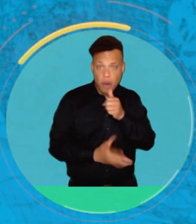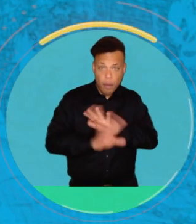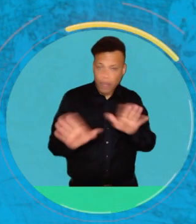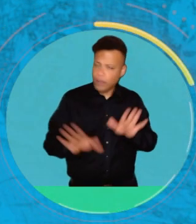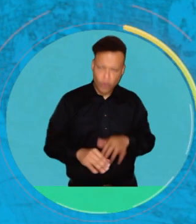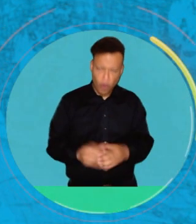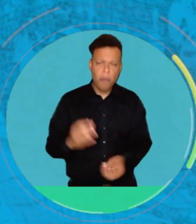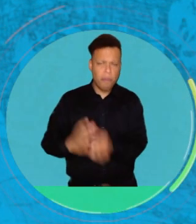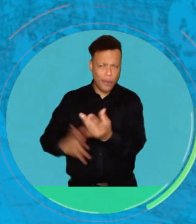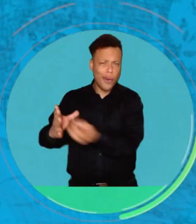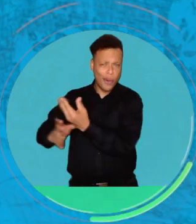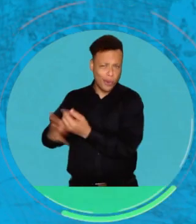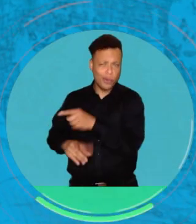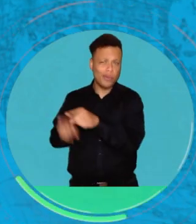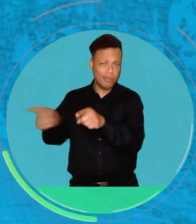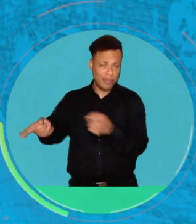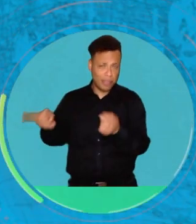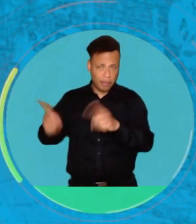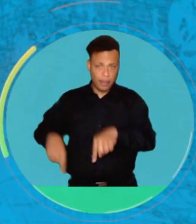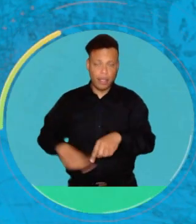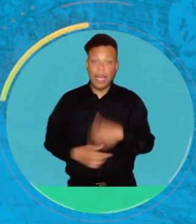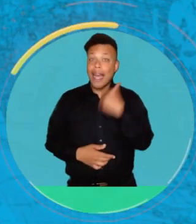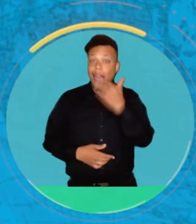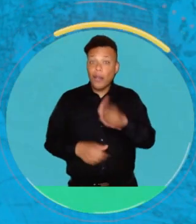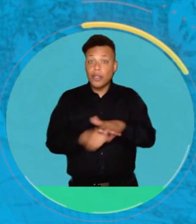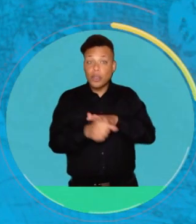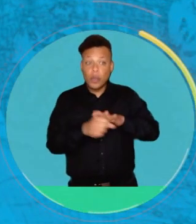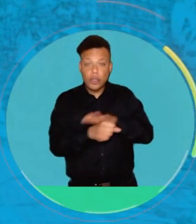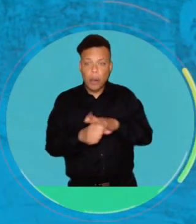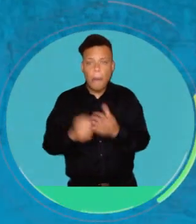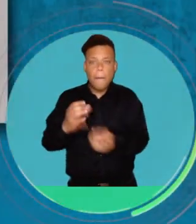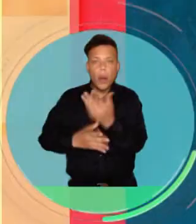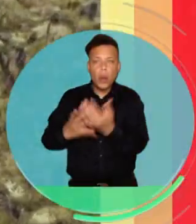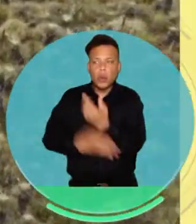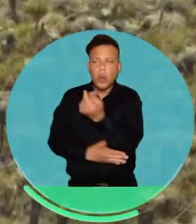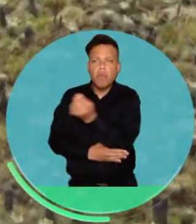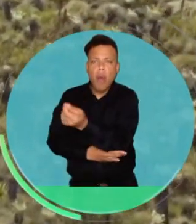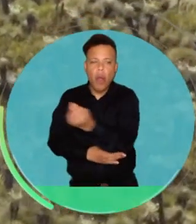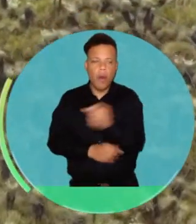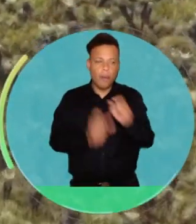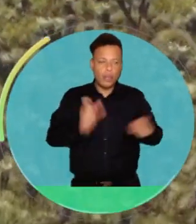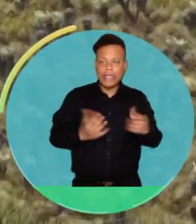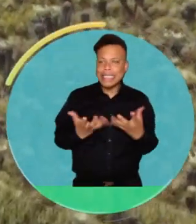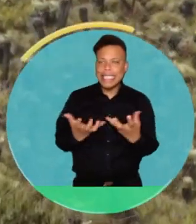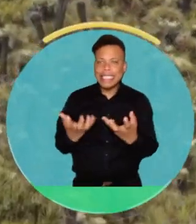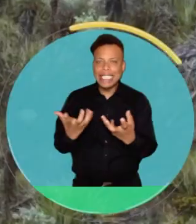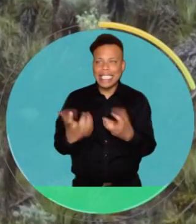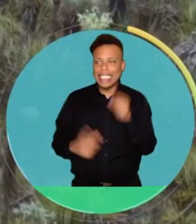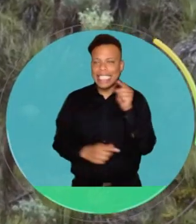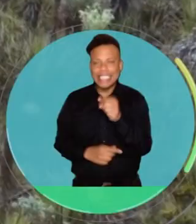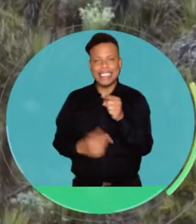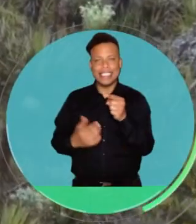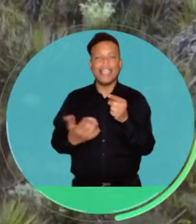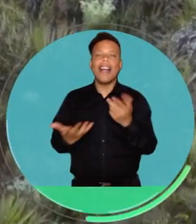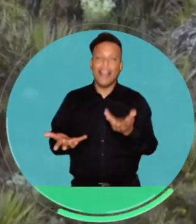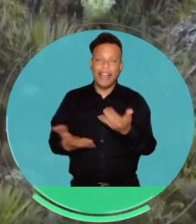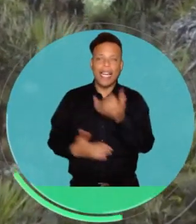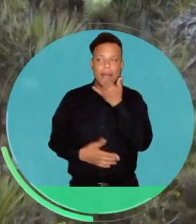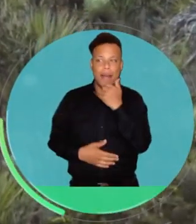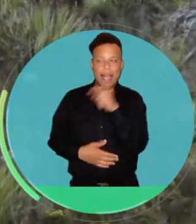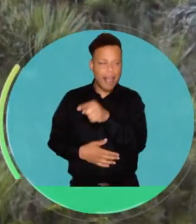servicio público, sino para todos los productos del mercado. Cuando se presentan condiciones de limitaciones de un producto apetecido,